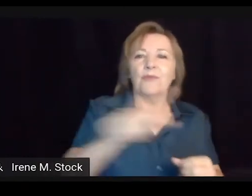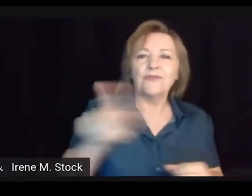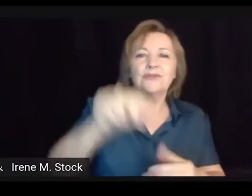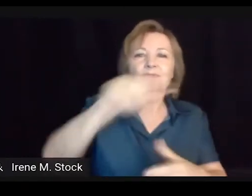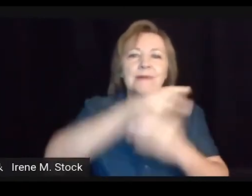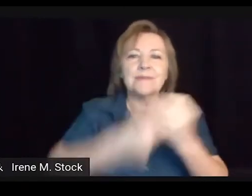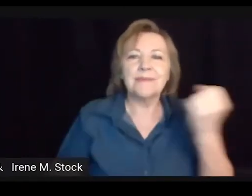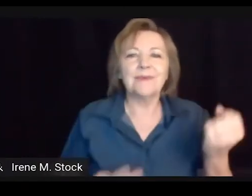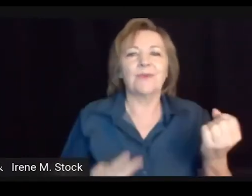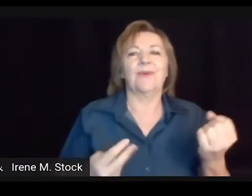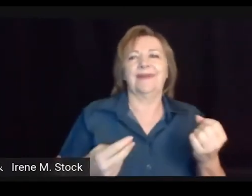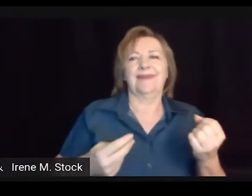meio do decreto.